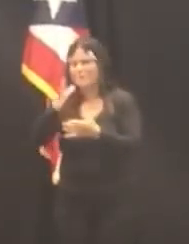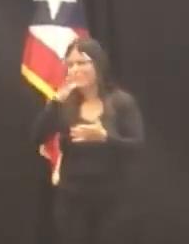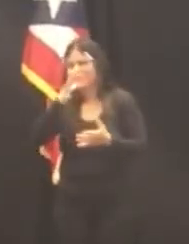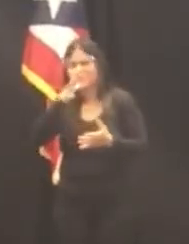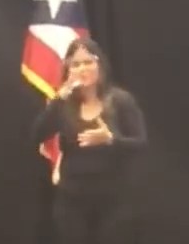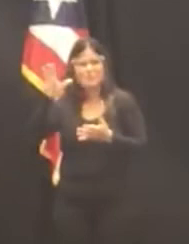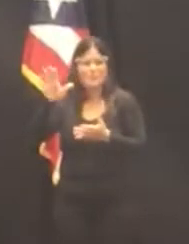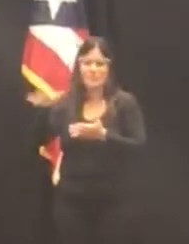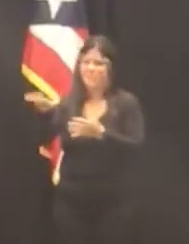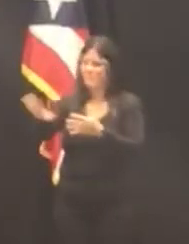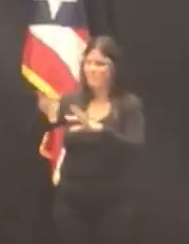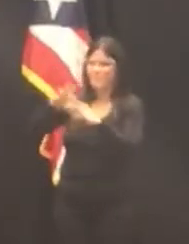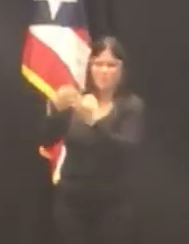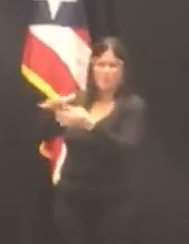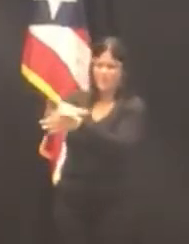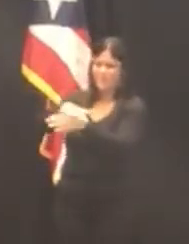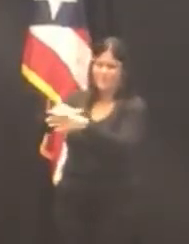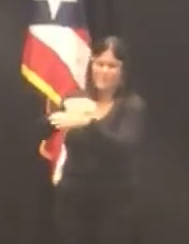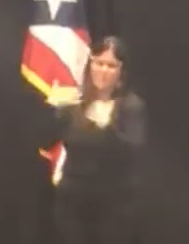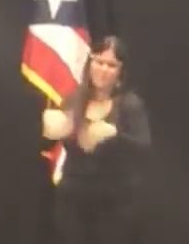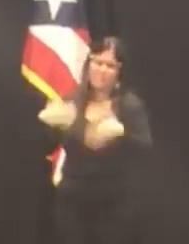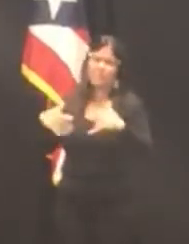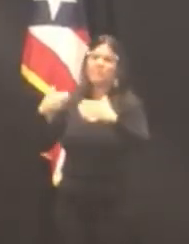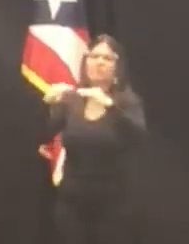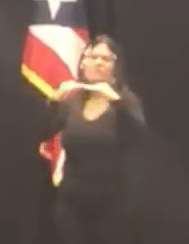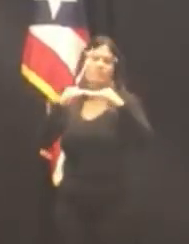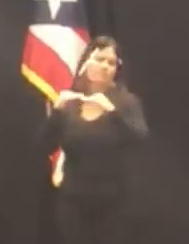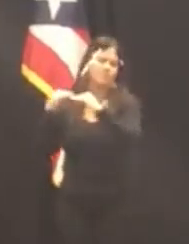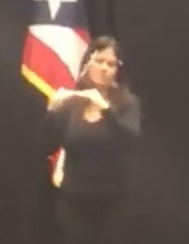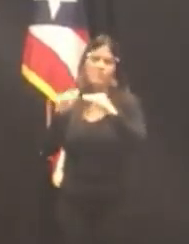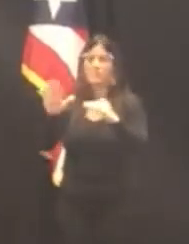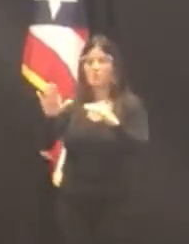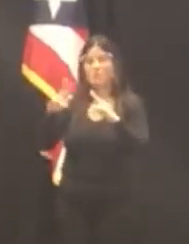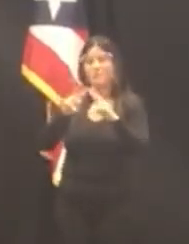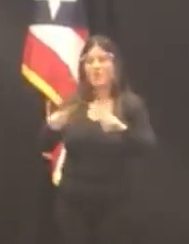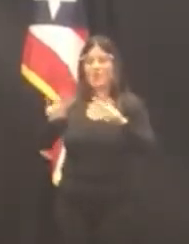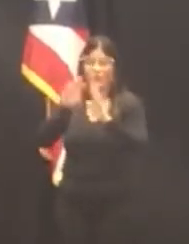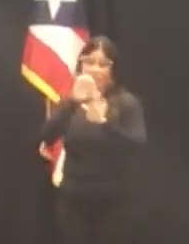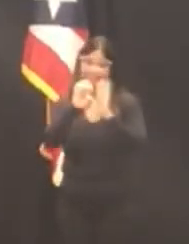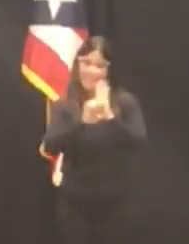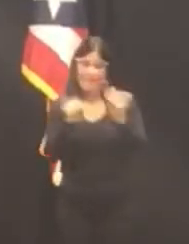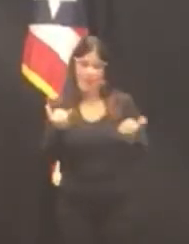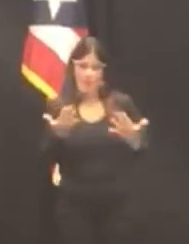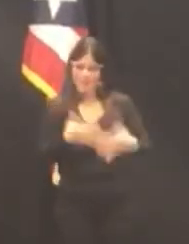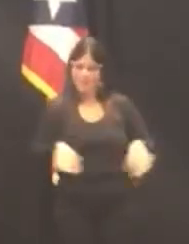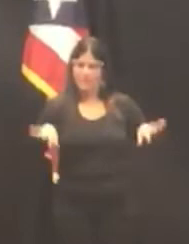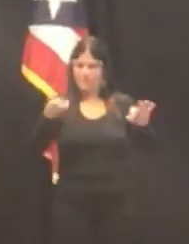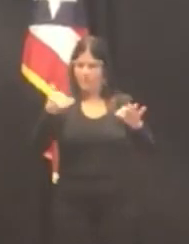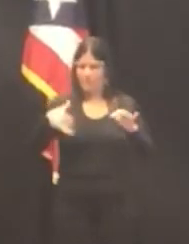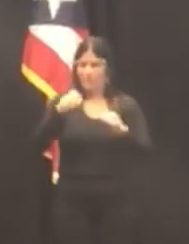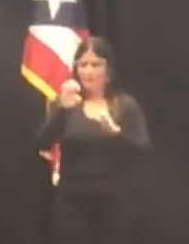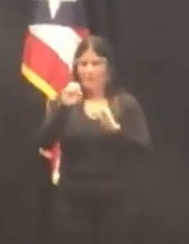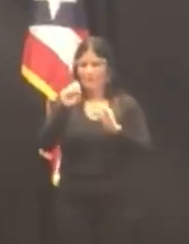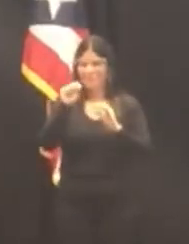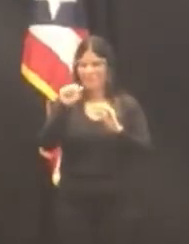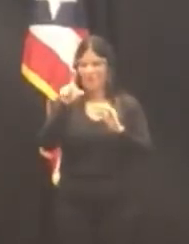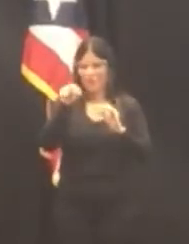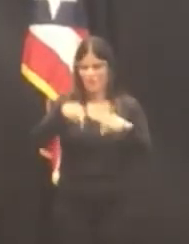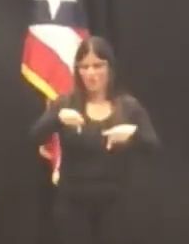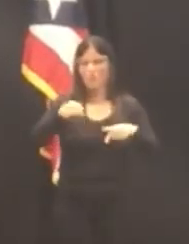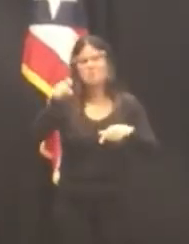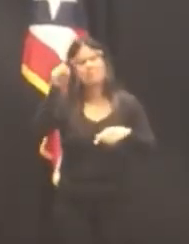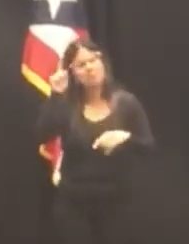humildad sentido de justicia y valores éticos hoy la jueza Maritere Brignoni Mártir es merecedora del